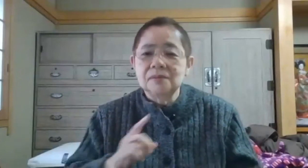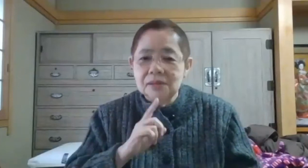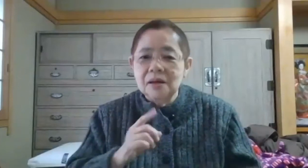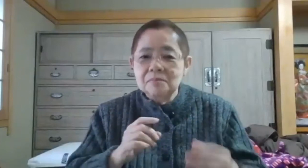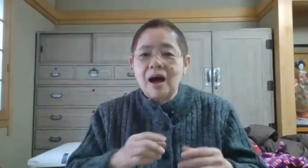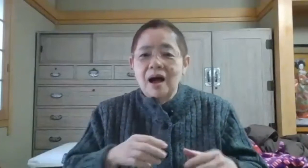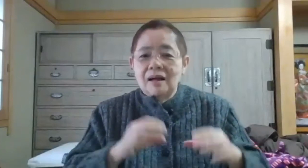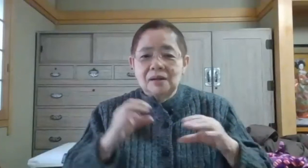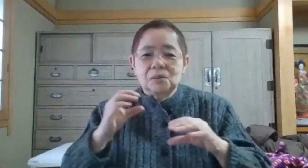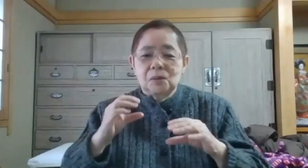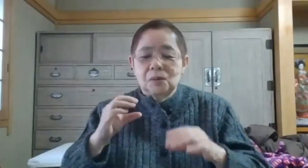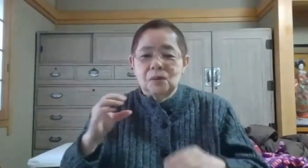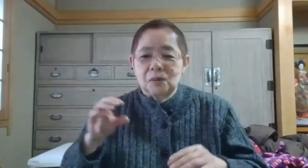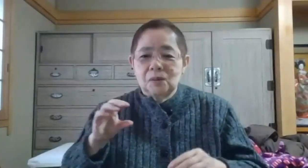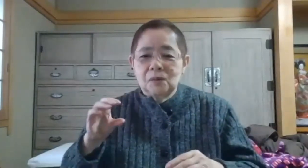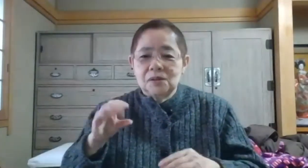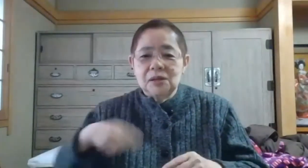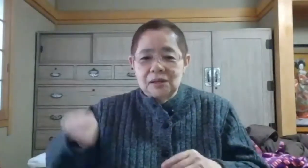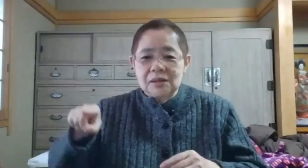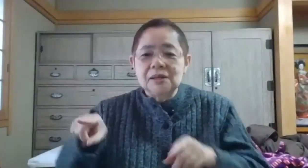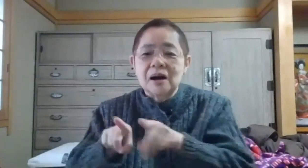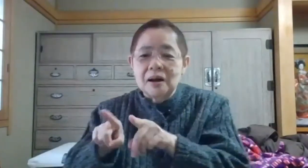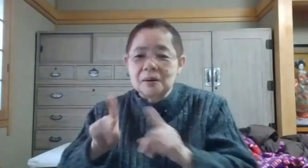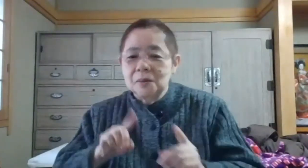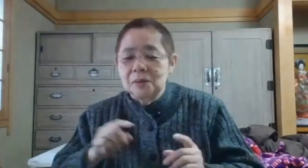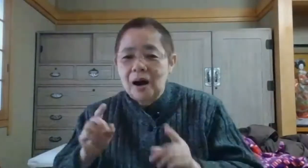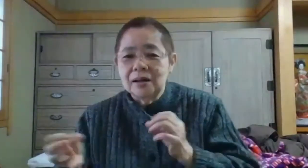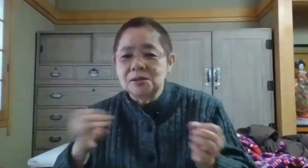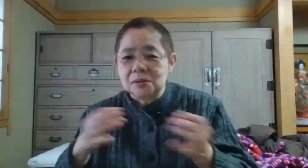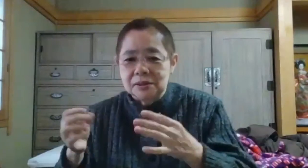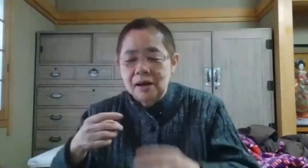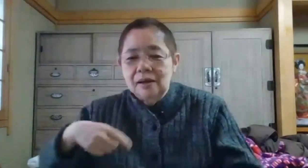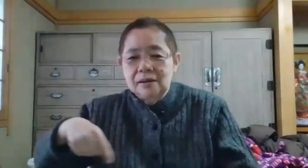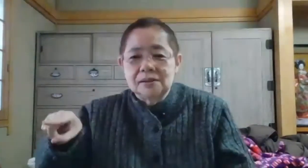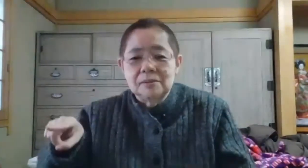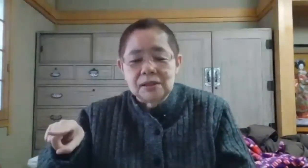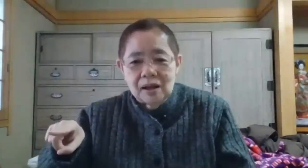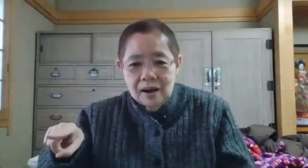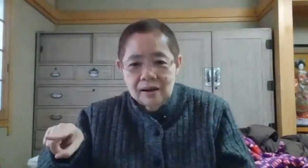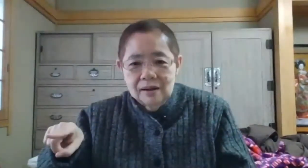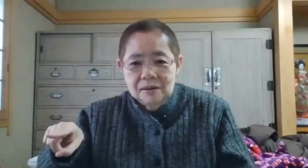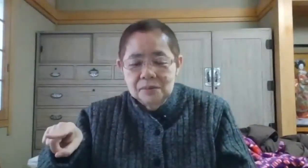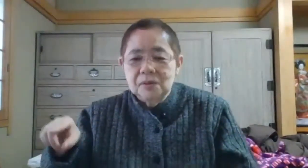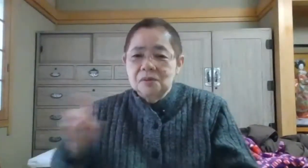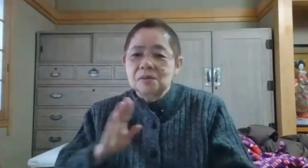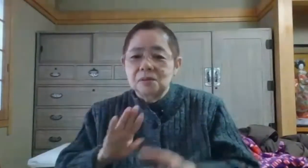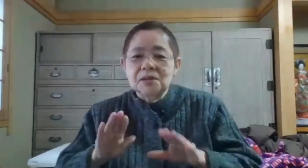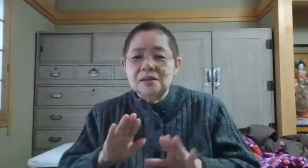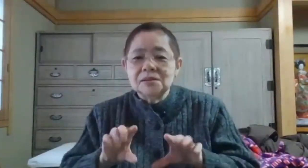にまああの行きながらこう話をして行ってみたらもう当然ですけど